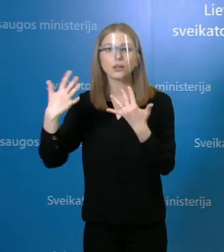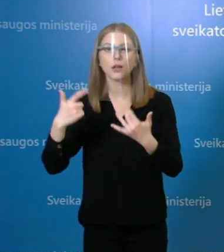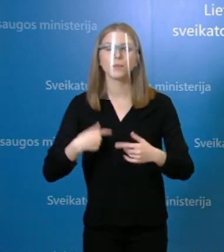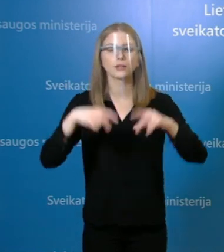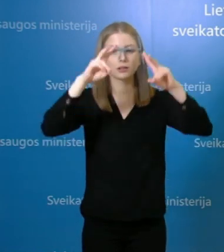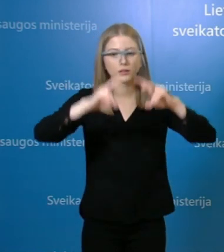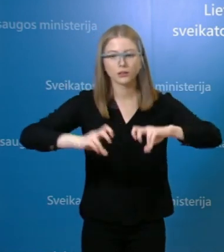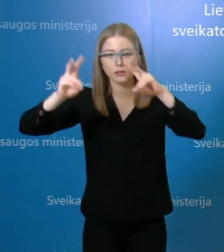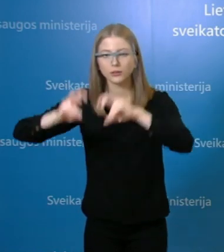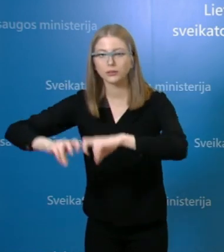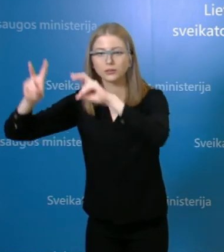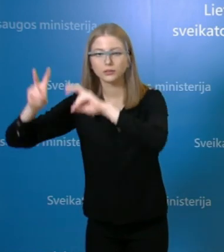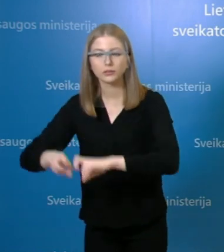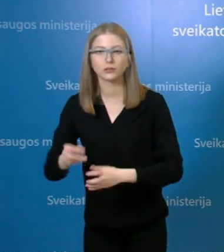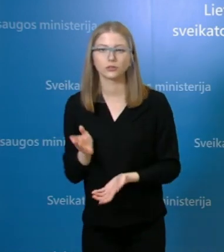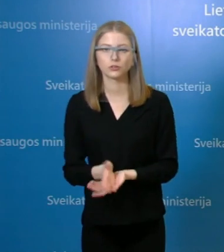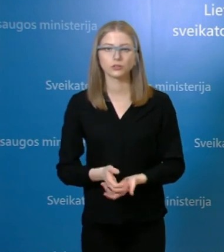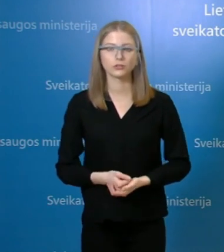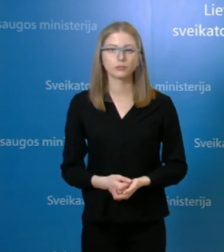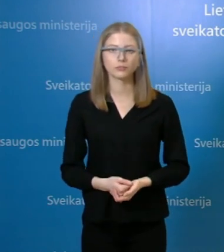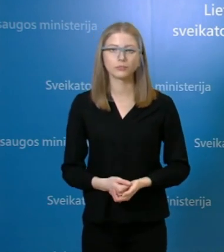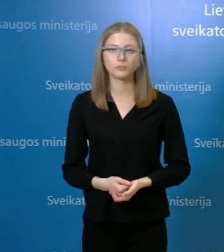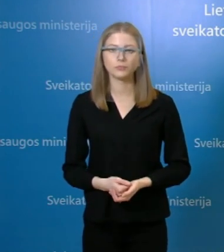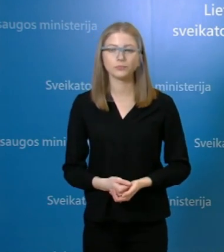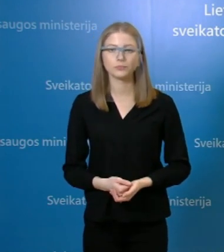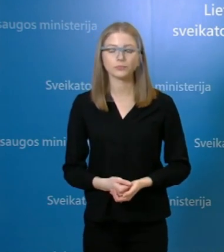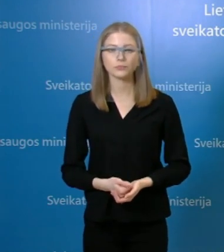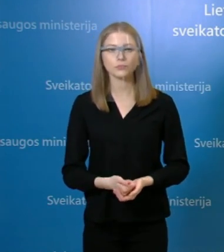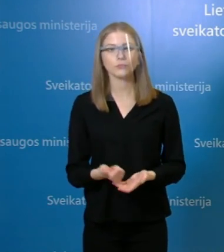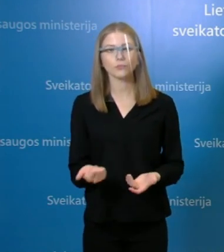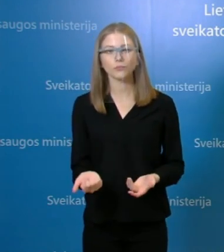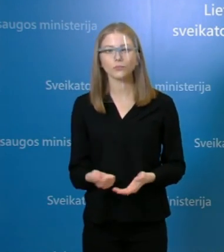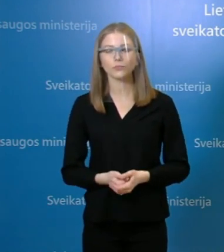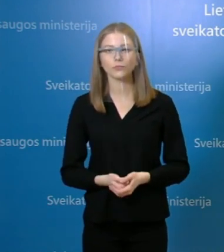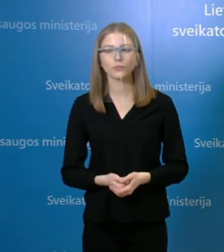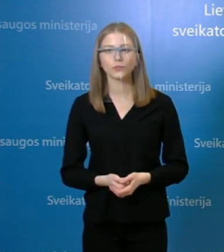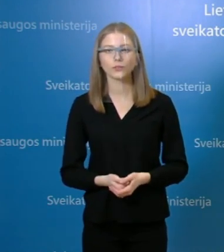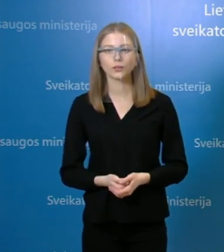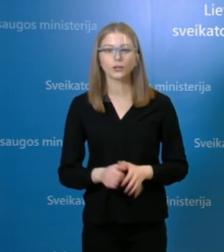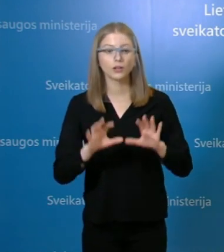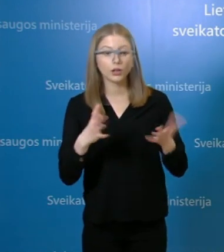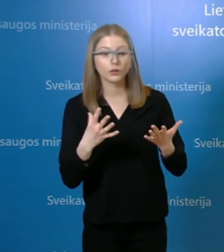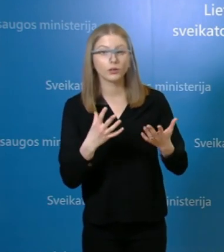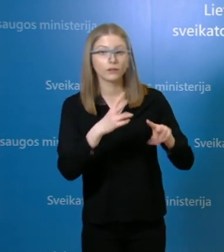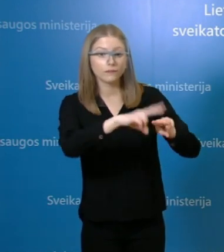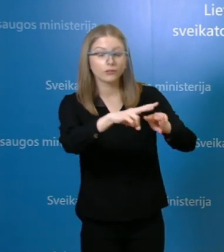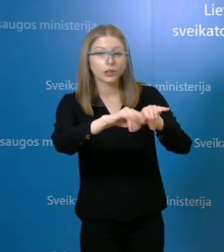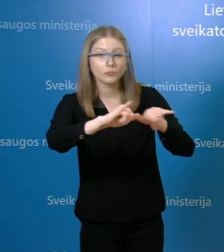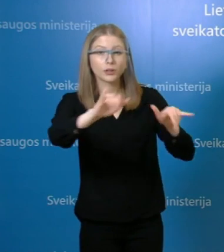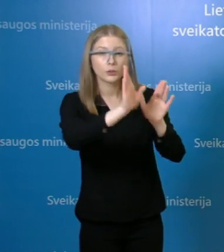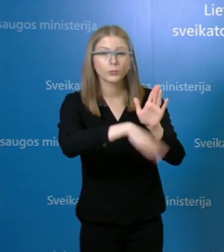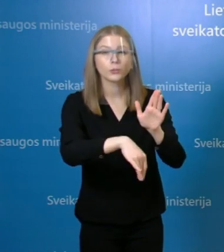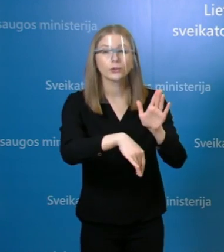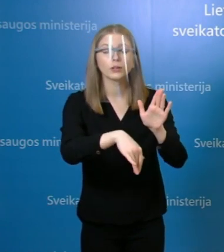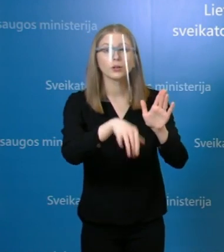būti. Tai sakykime, jeigu mes turėsime atvejus, atmetus atvejus susijusius su židiniais per 14